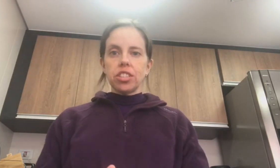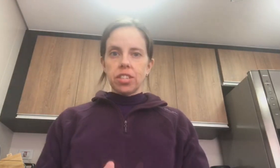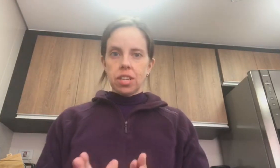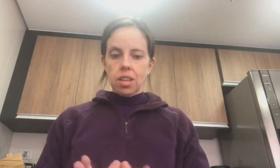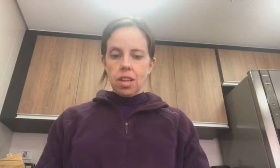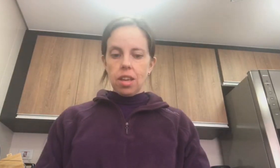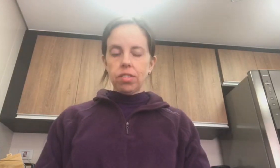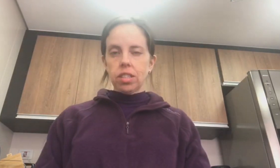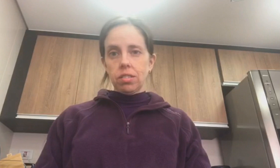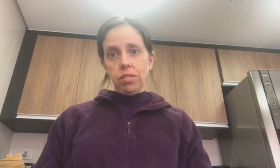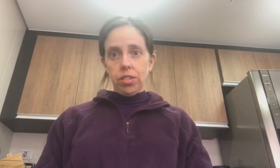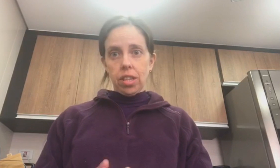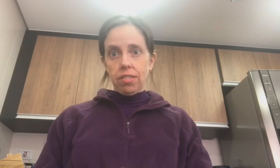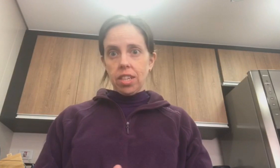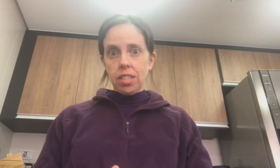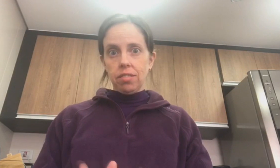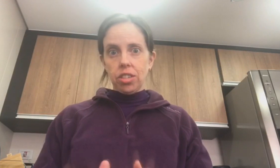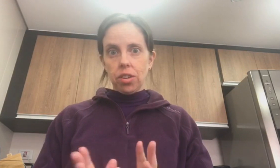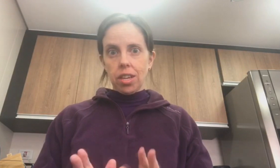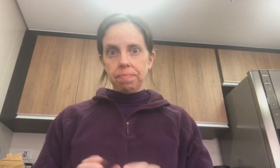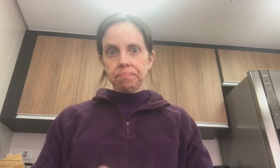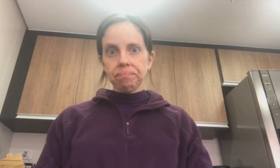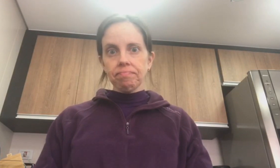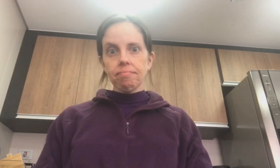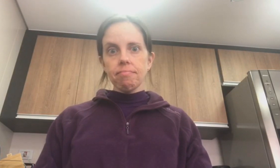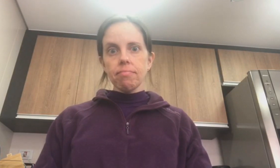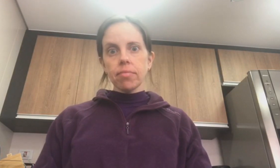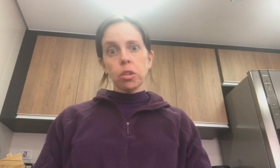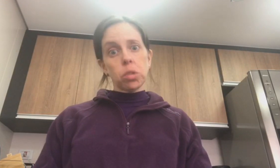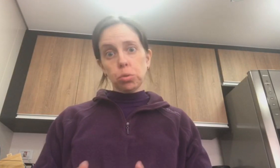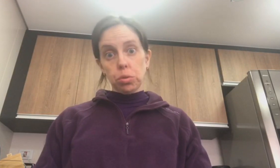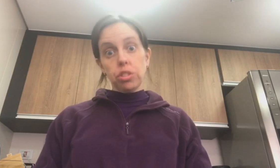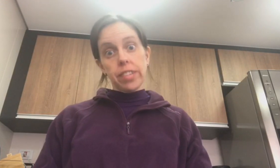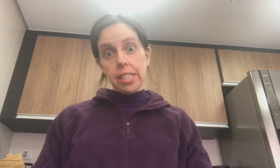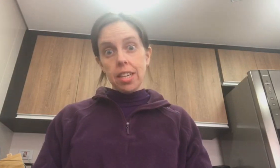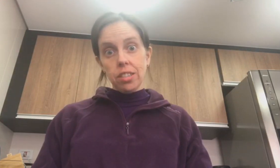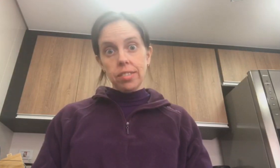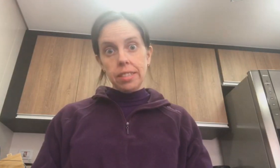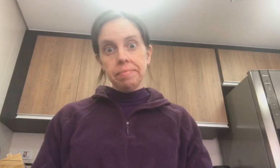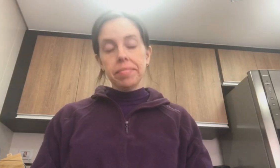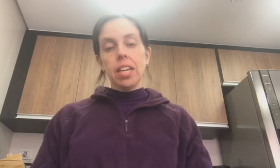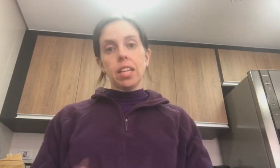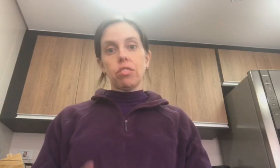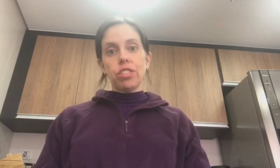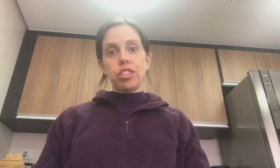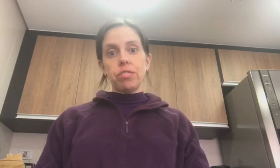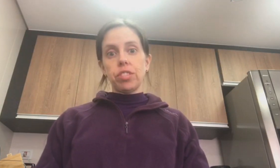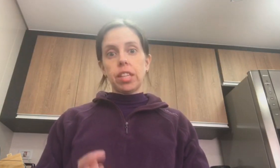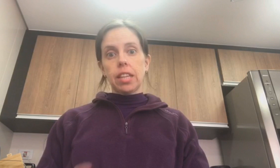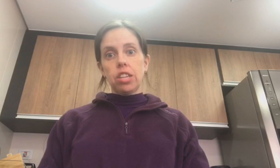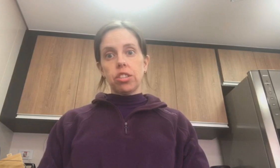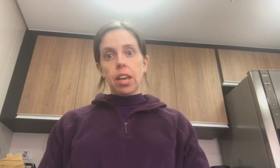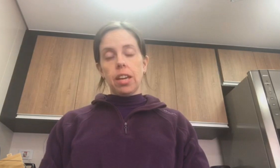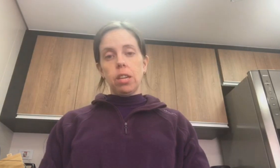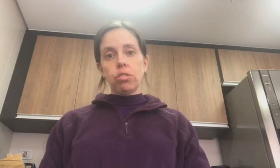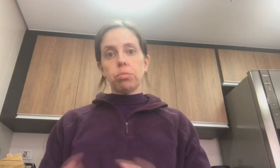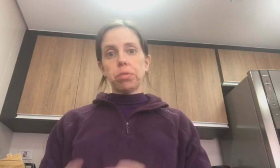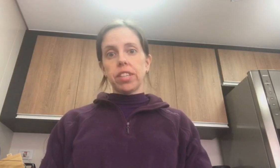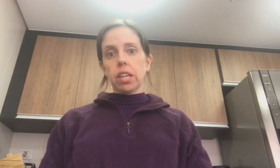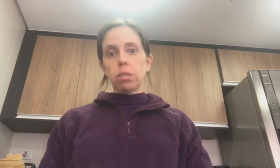Provavelmente, é vocês que vão estar vendo esse vídeo aí. Quando tudo estiver certo, né? Que eu vou tentar editar ele. Eu vou aproveitar que eu